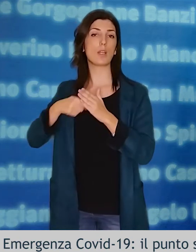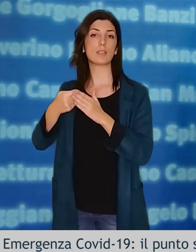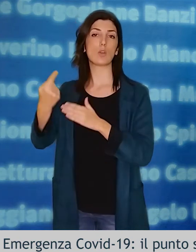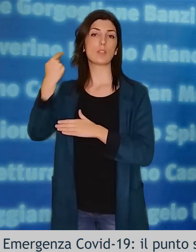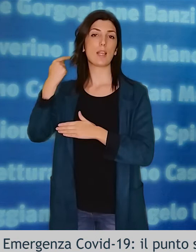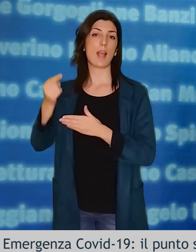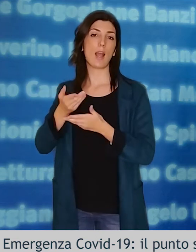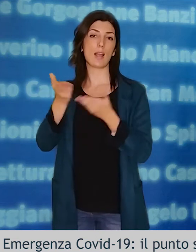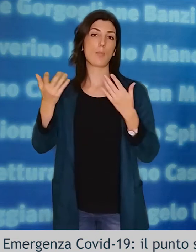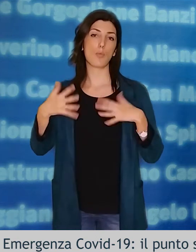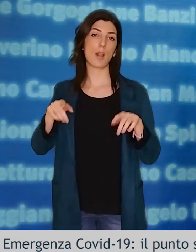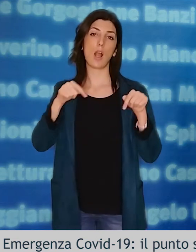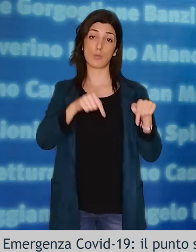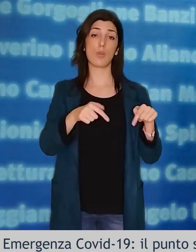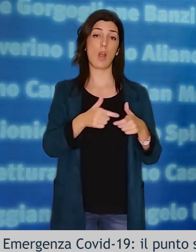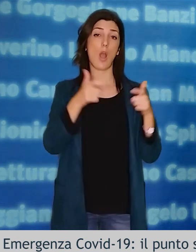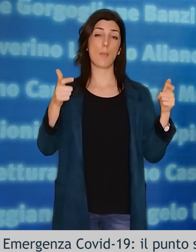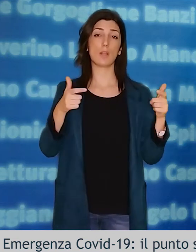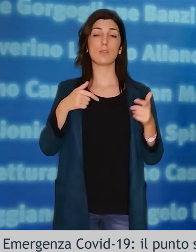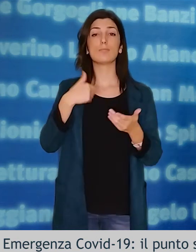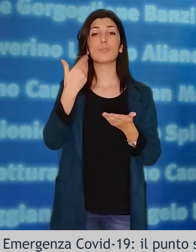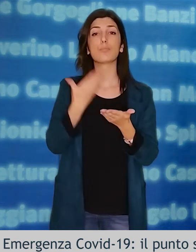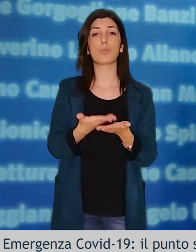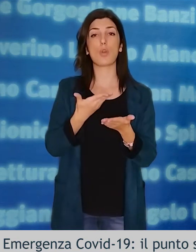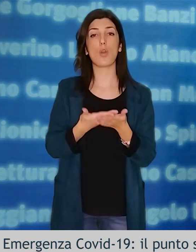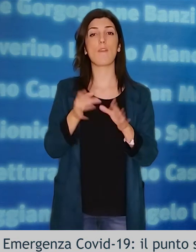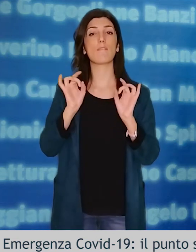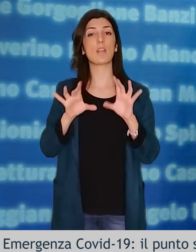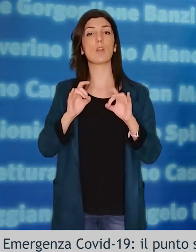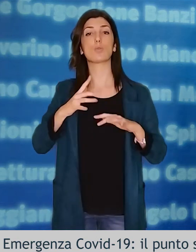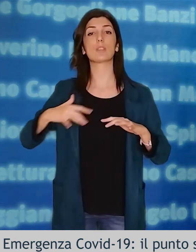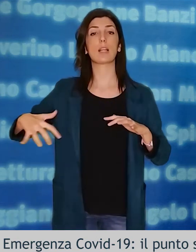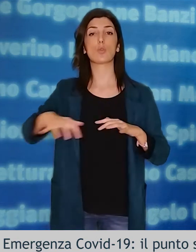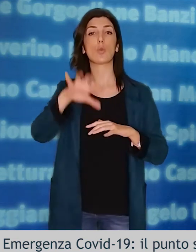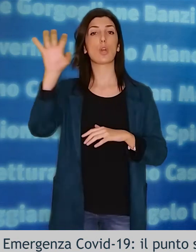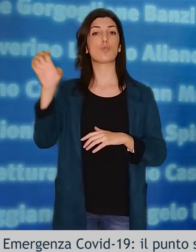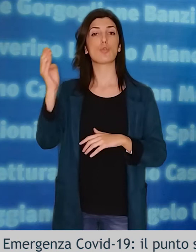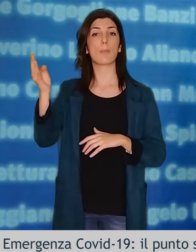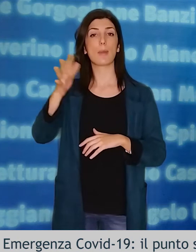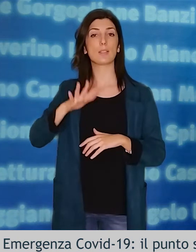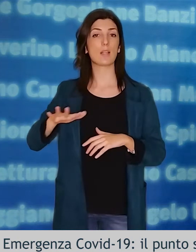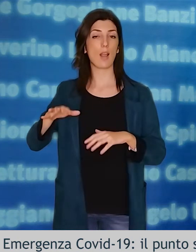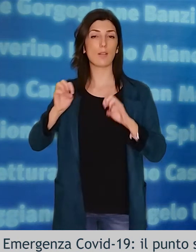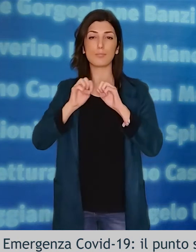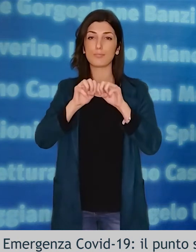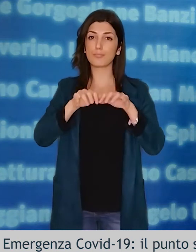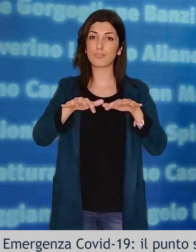precedente. Ciò testimonia la circolazione del virus nel territorio regionale e indica,